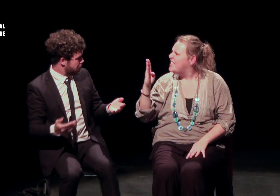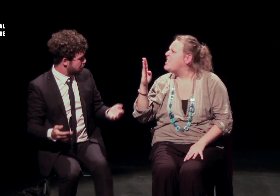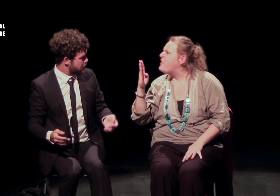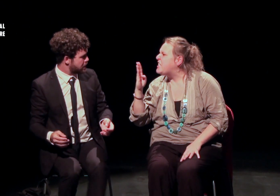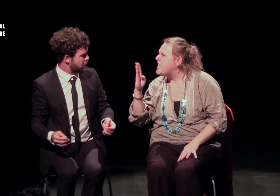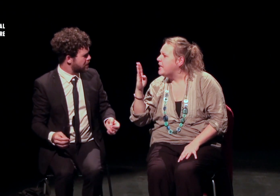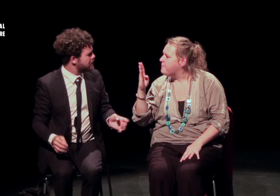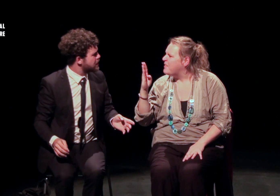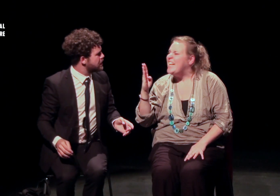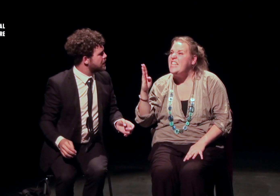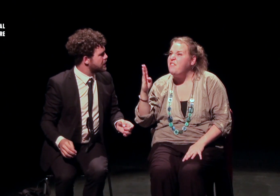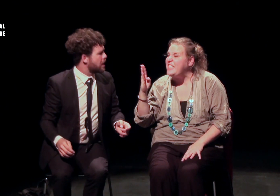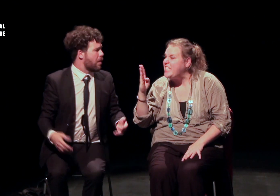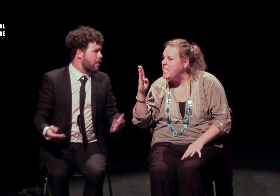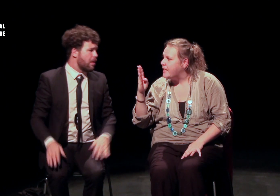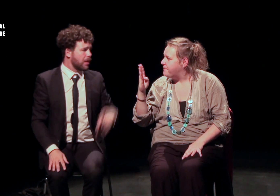Difficile ! Difficile !